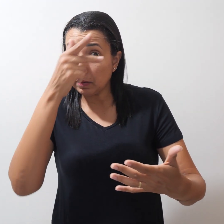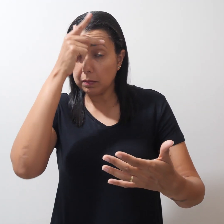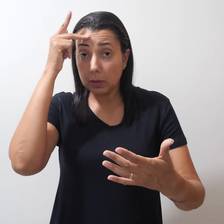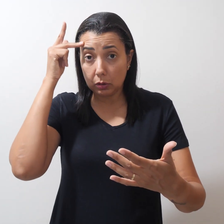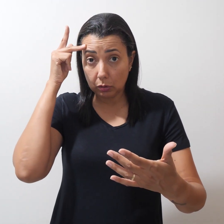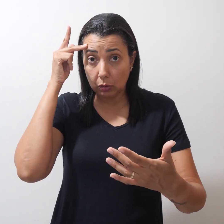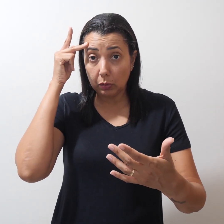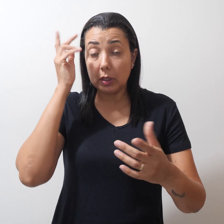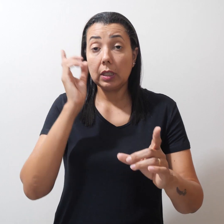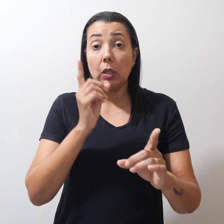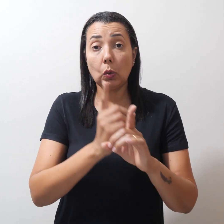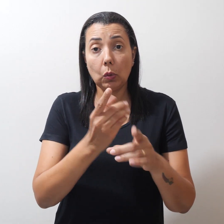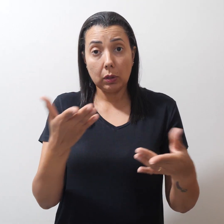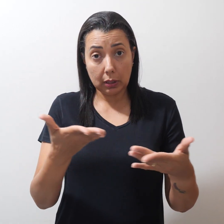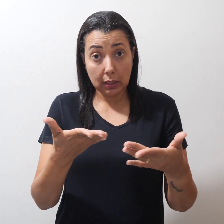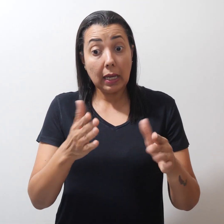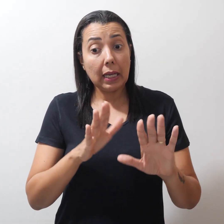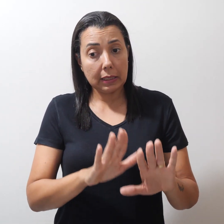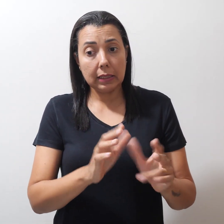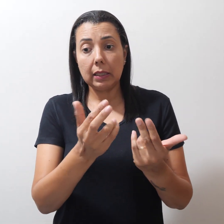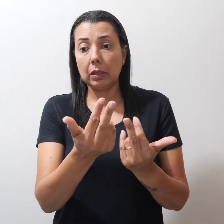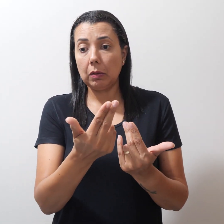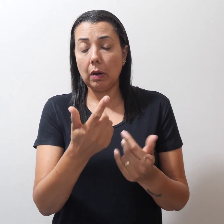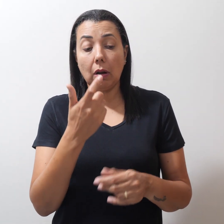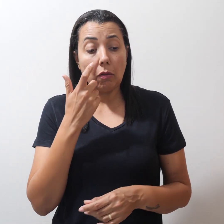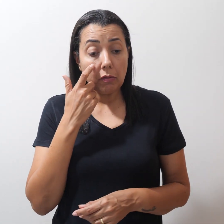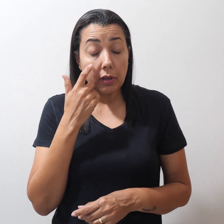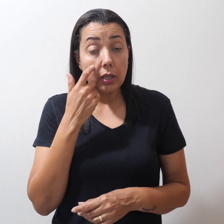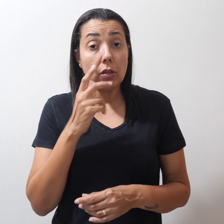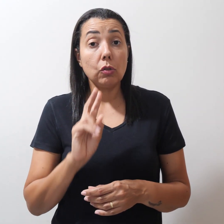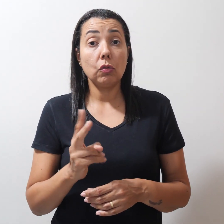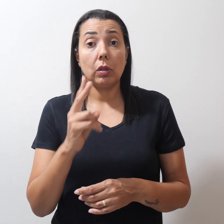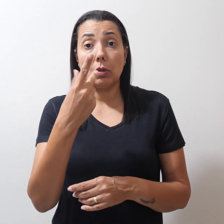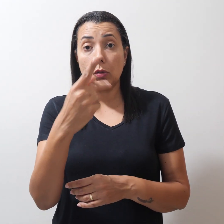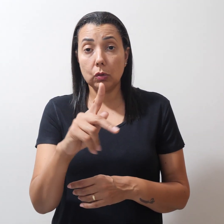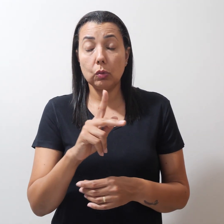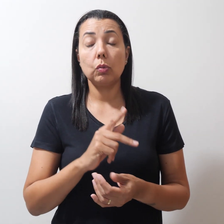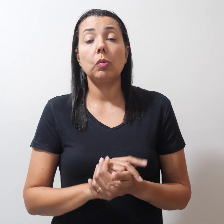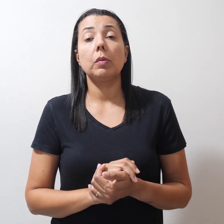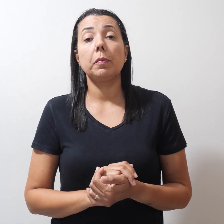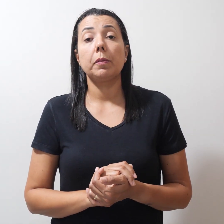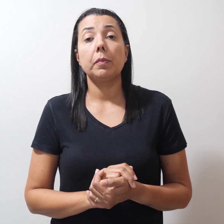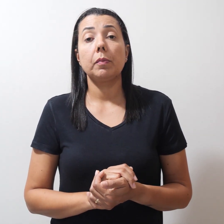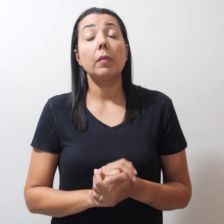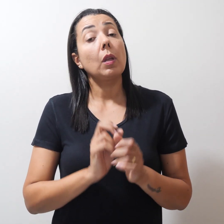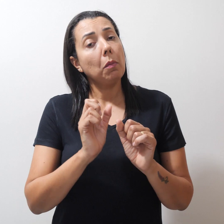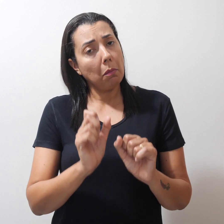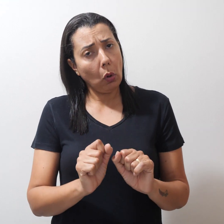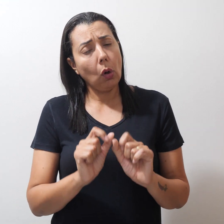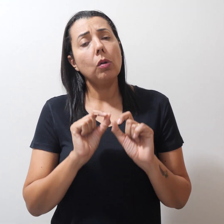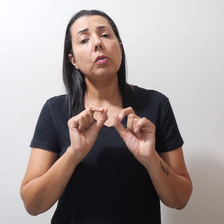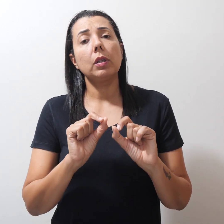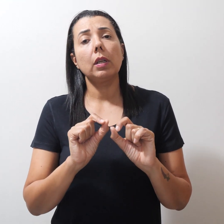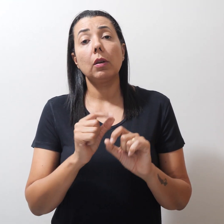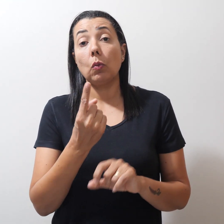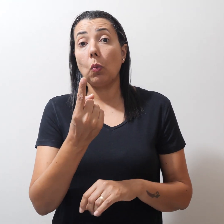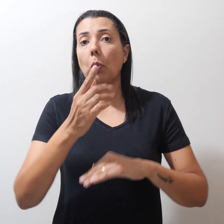se encontram nesse caso, confiram o valor de sua VP NIS. Pode ser que um profissional tenha